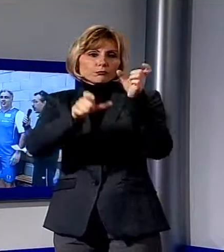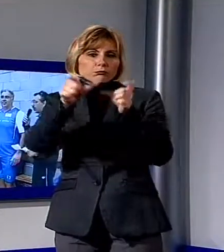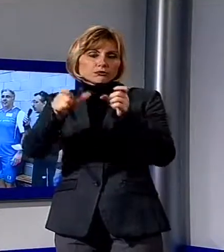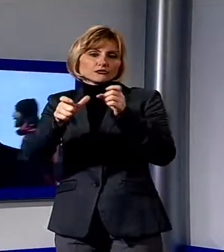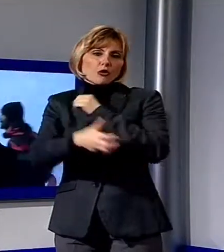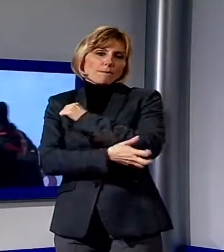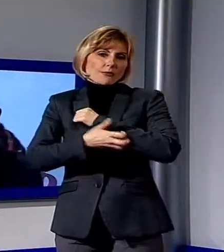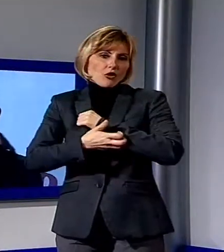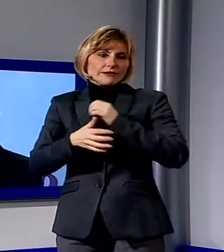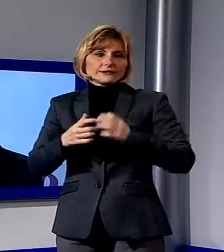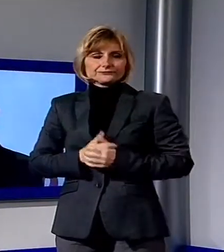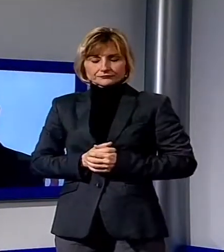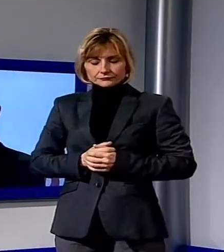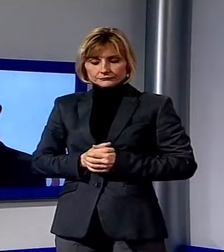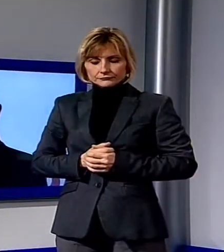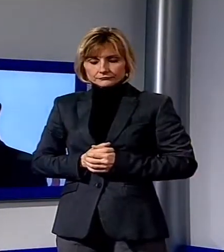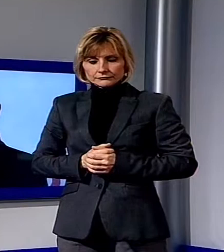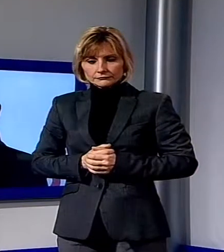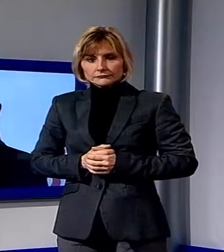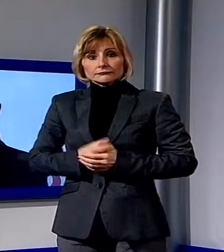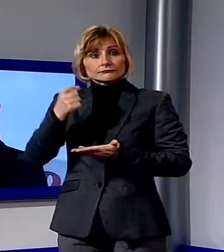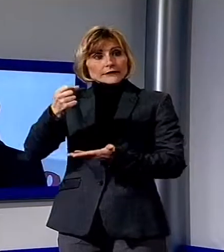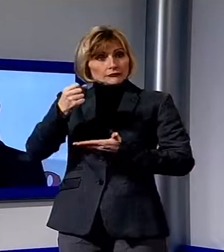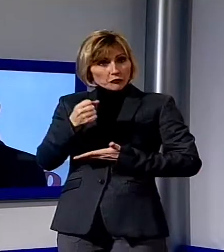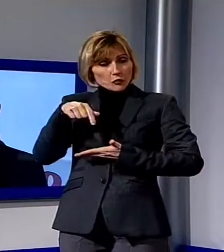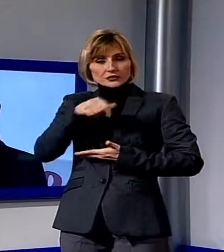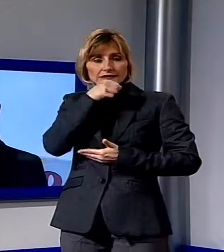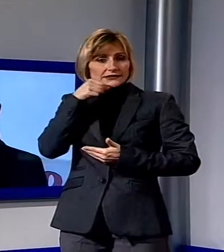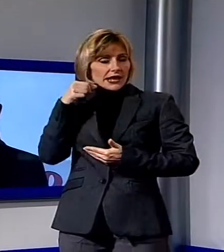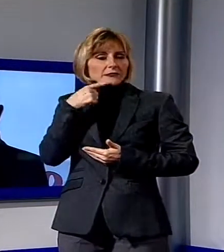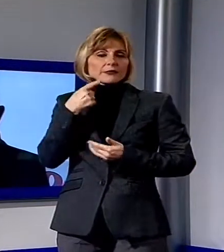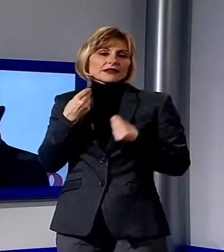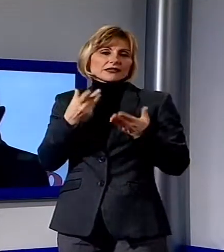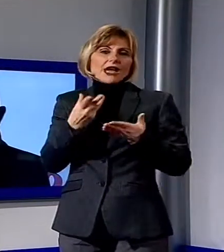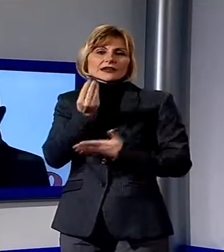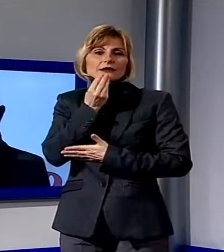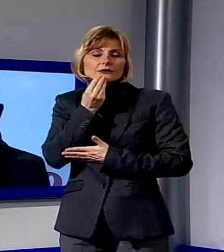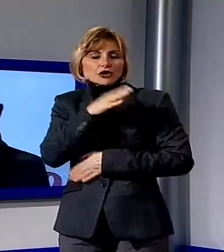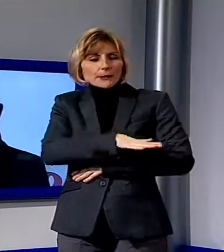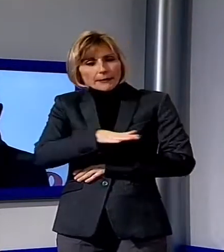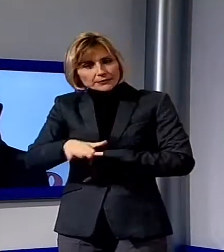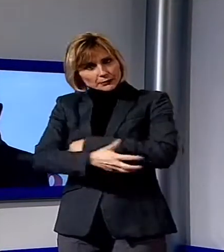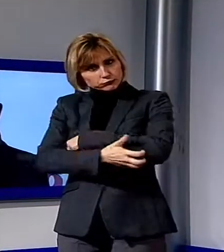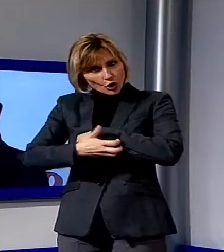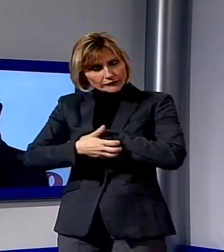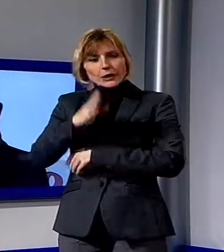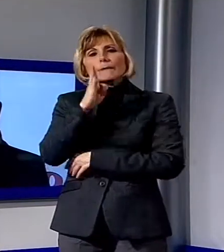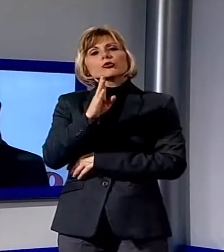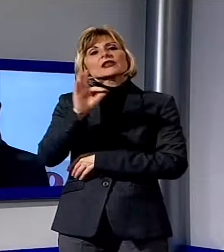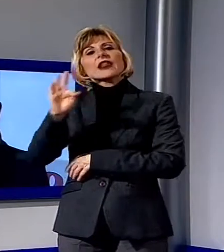I fondi raccolti serviranno per garantire un pasto ai bambini in Burkina Faso che vivono e studiano in una scuola